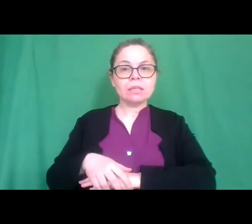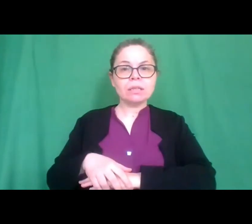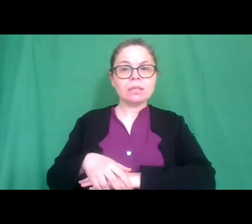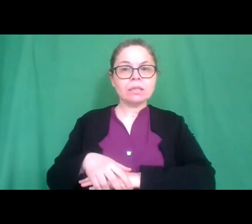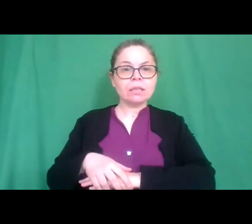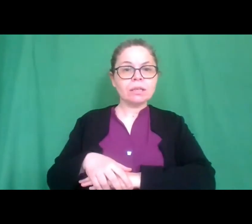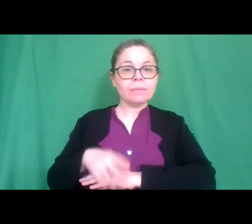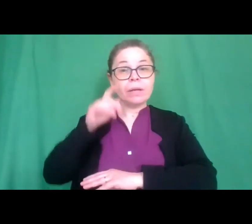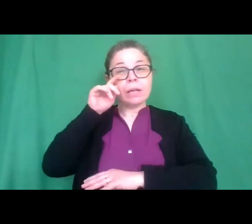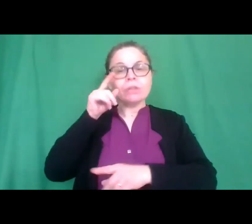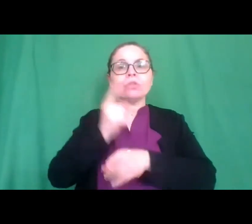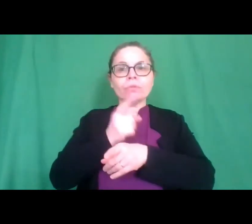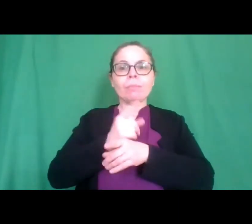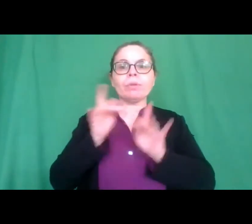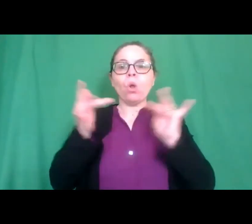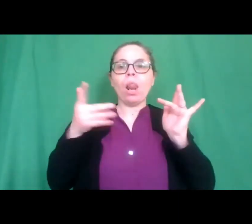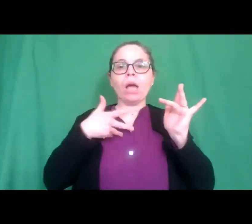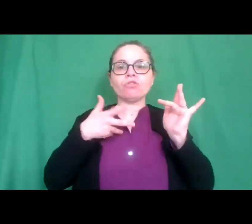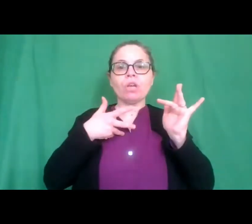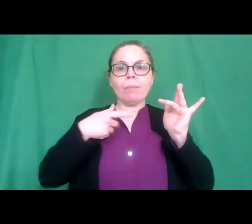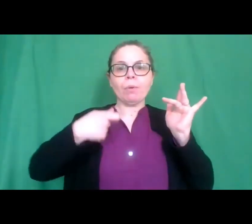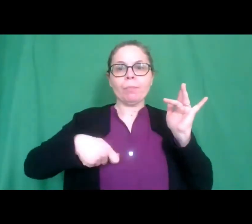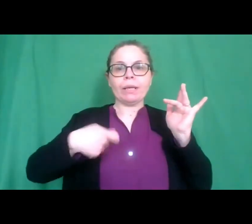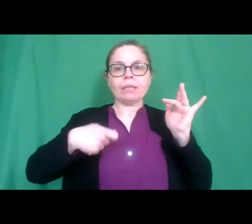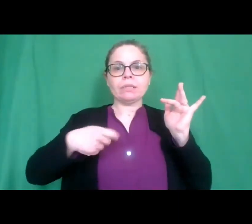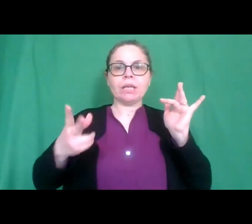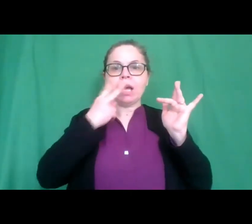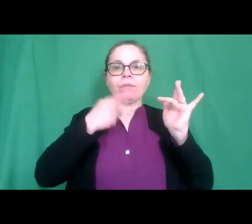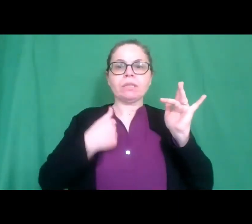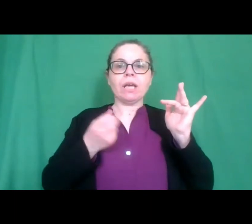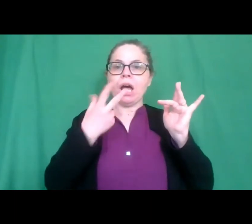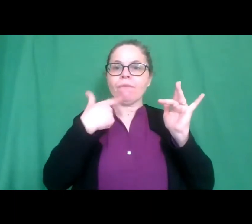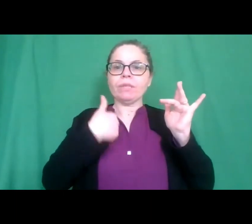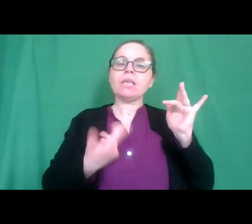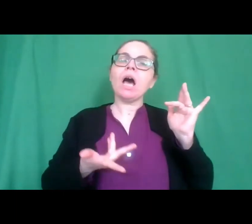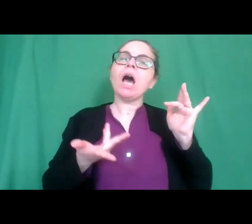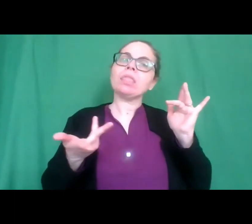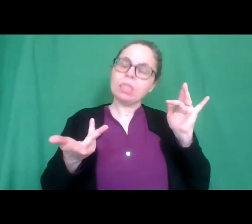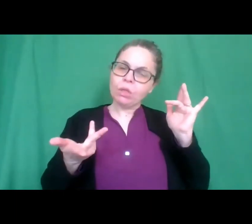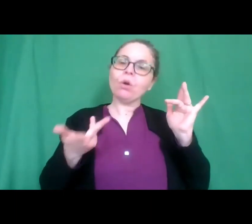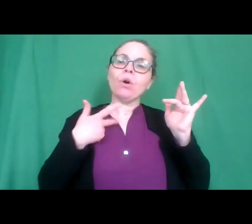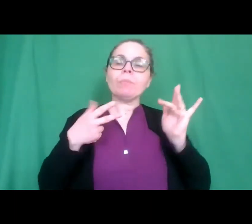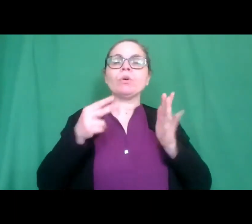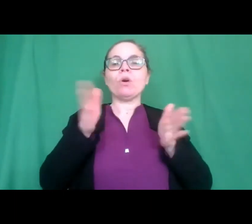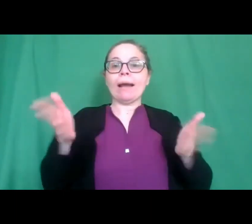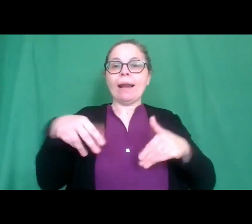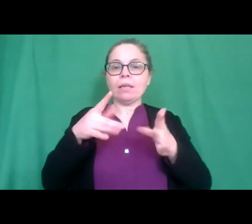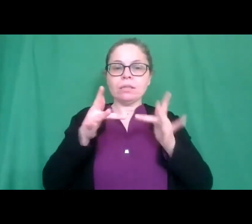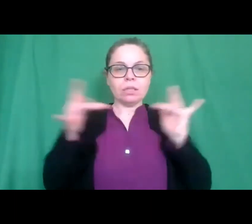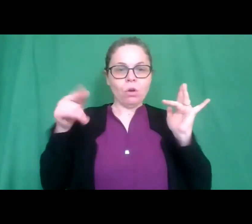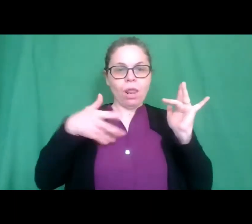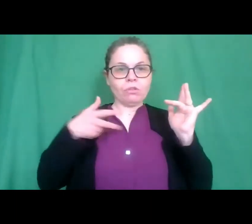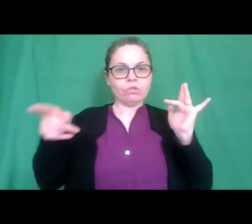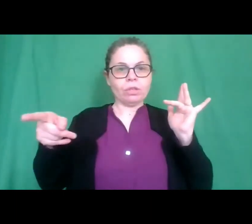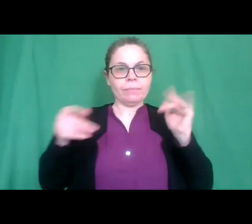dovrebbero essere collegati preside ci sei chi ha parlato io sì ci sono ti ho detto esco la scuola